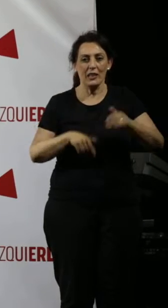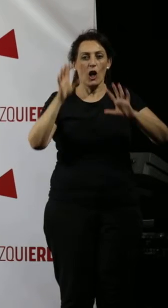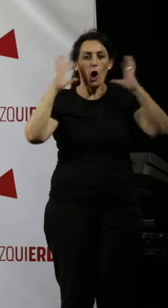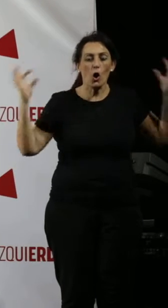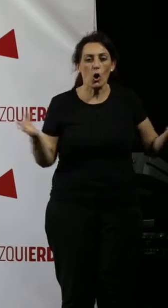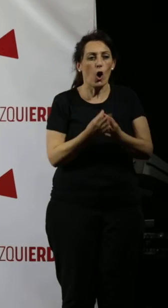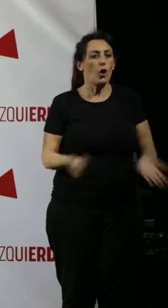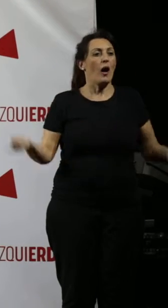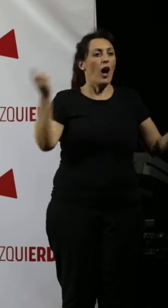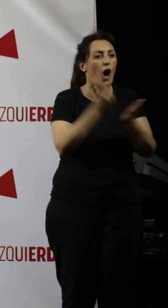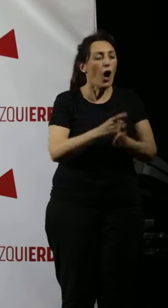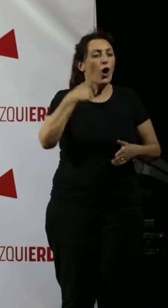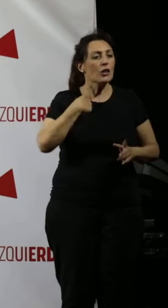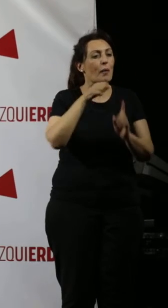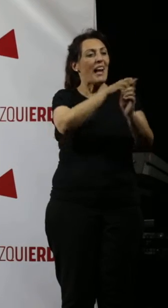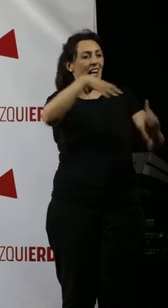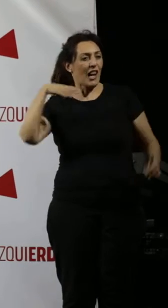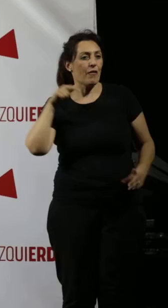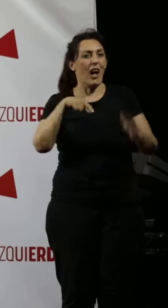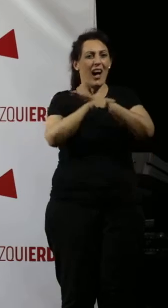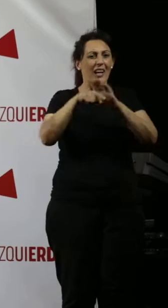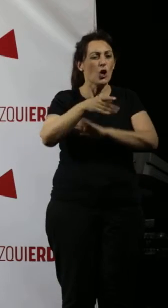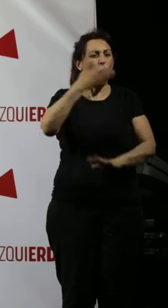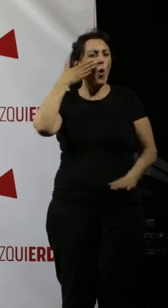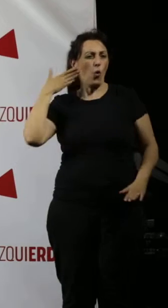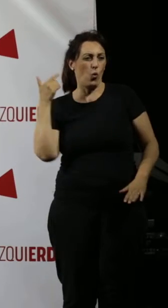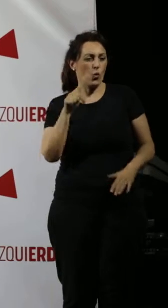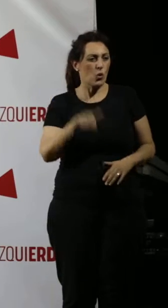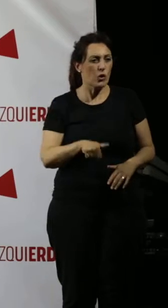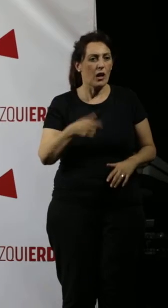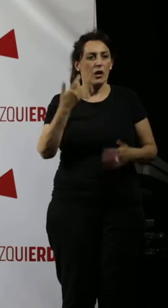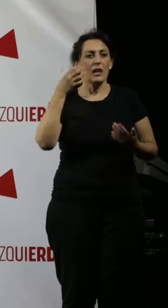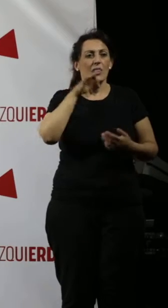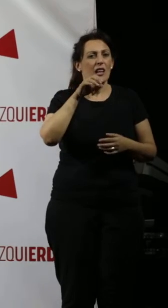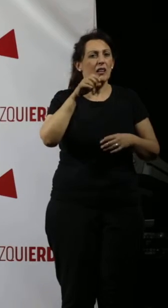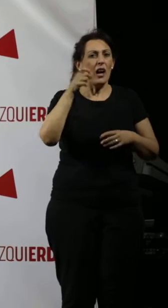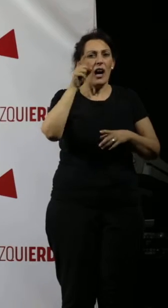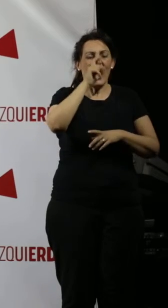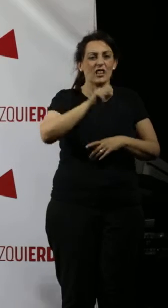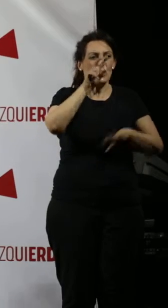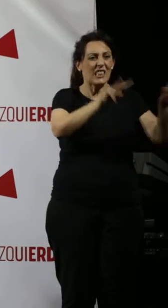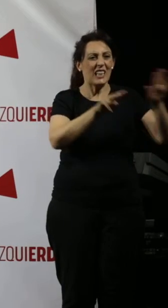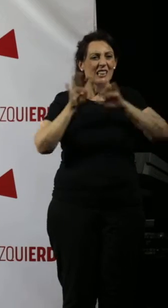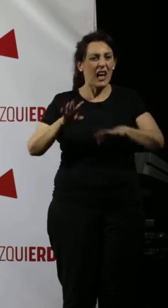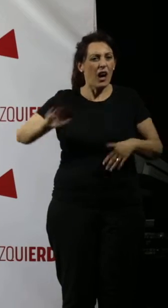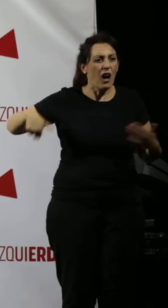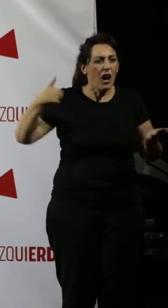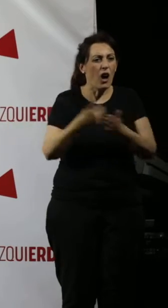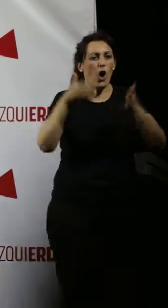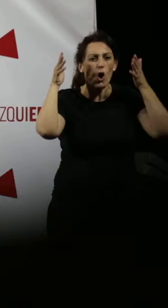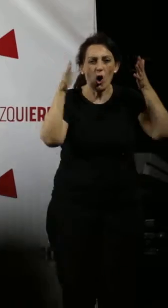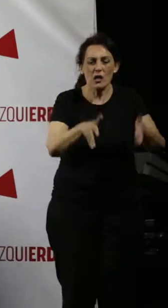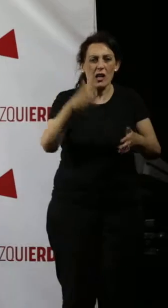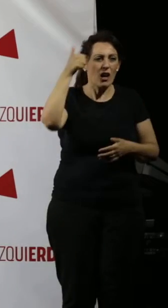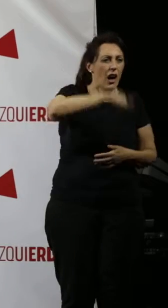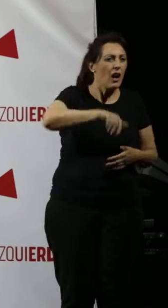Que Córdoba vuelva a ser la referencia de una gestión orgullosa, desde el hilo del 79, con tantos concejales y concejalas que a lo